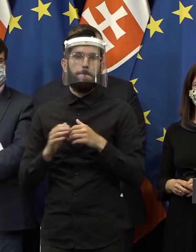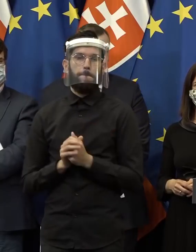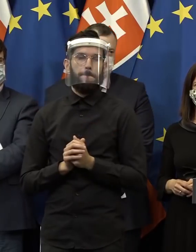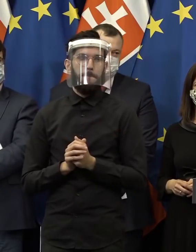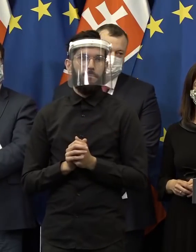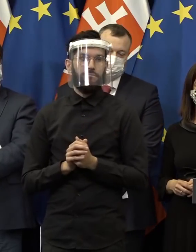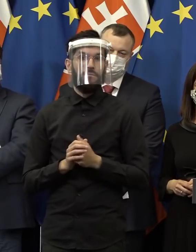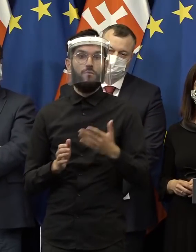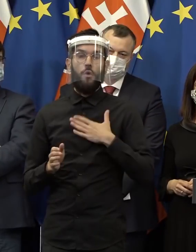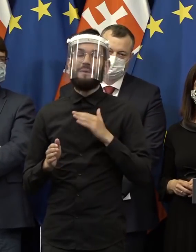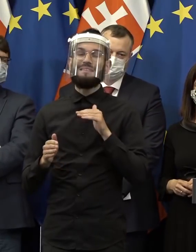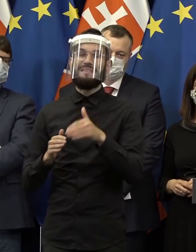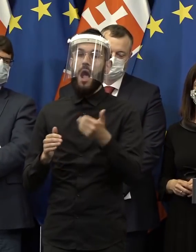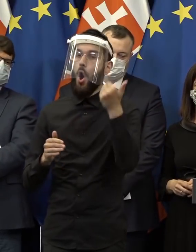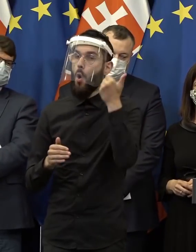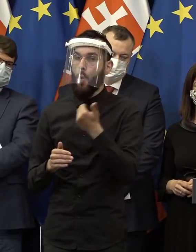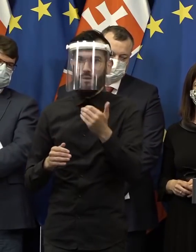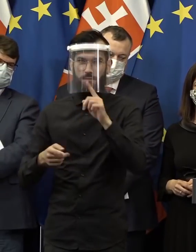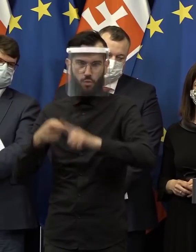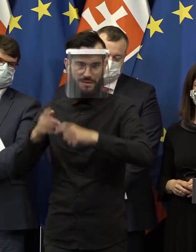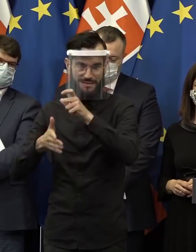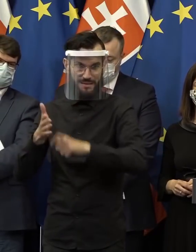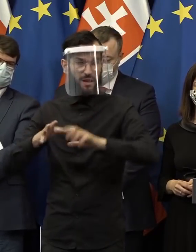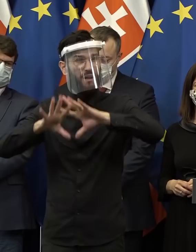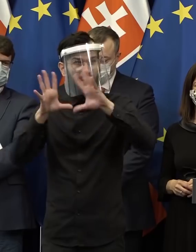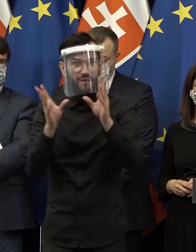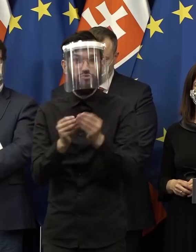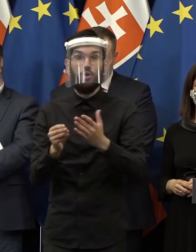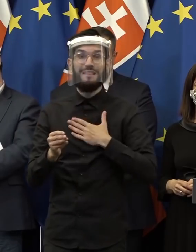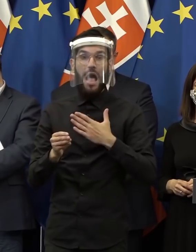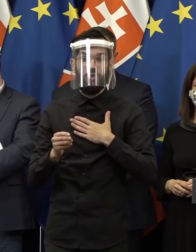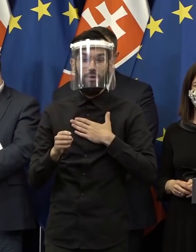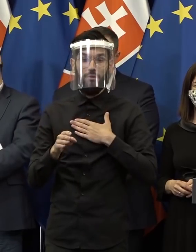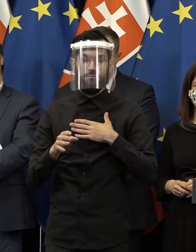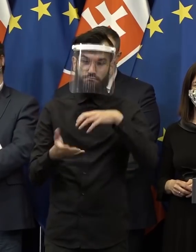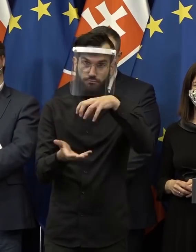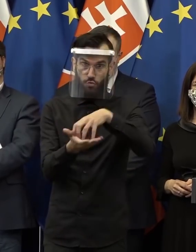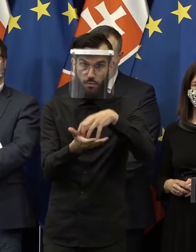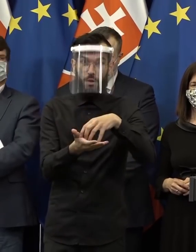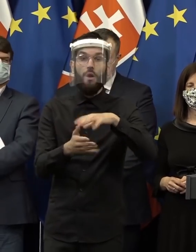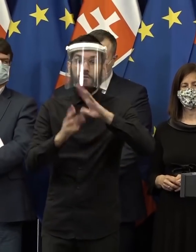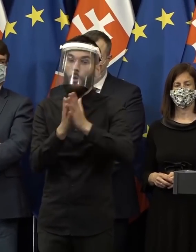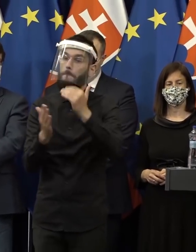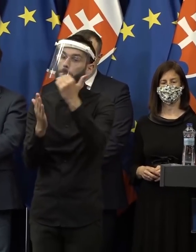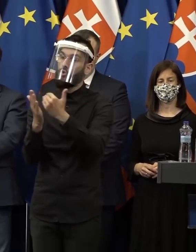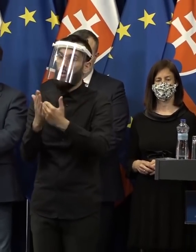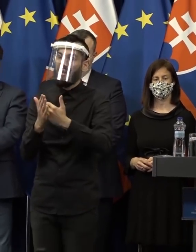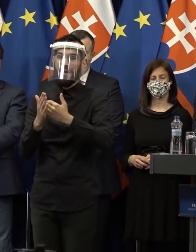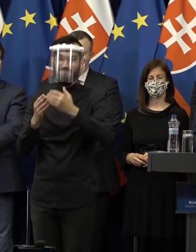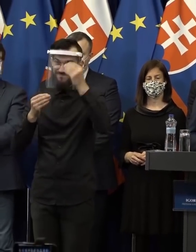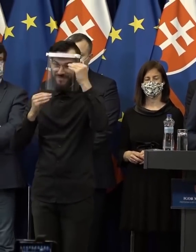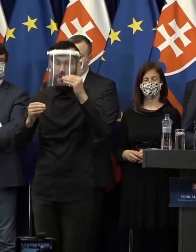Za stranu za ľudí všetky dôležité priority v našich rezortoch sú v programovom vyhlásení vlády.